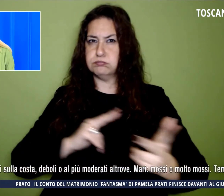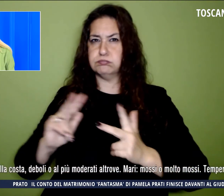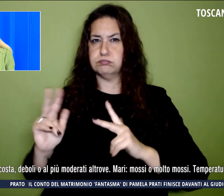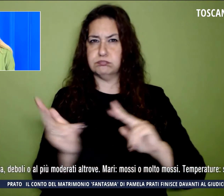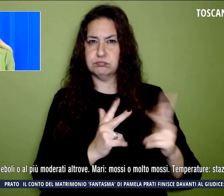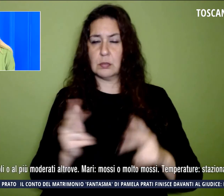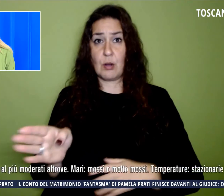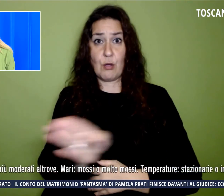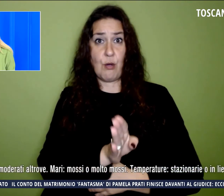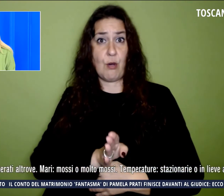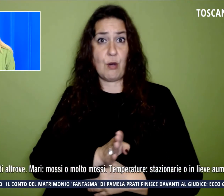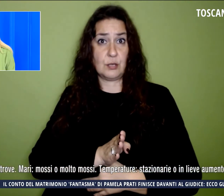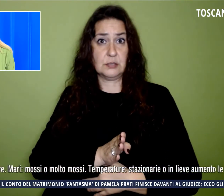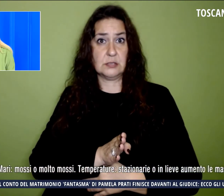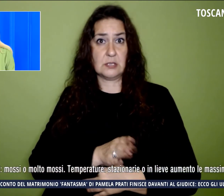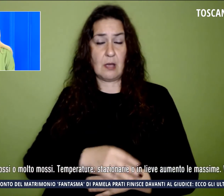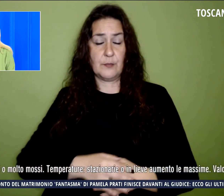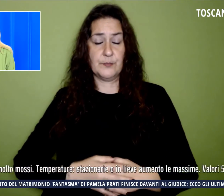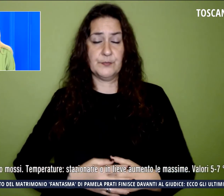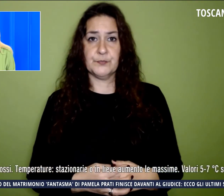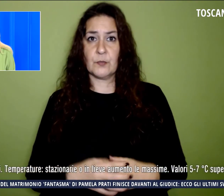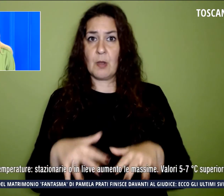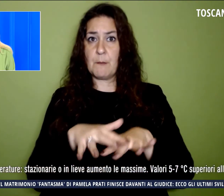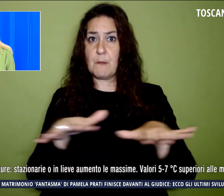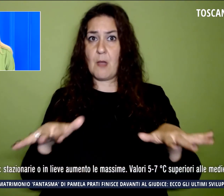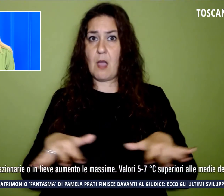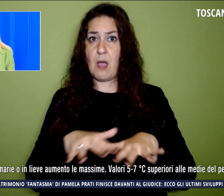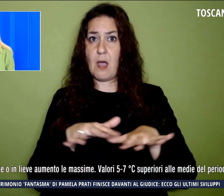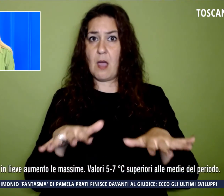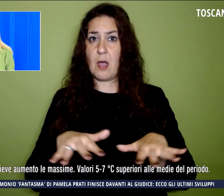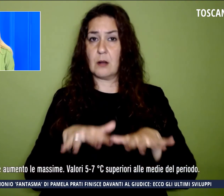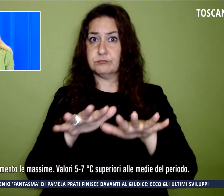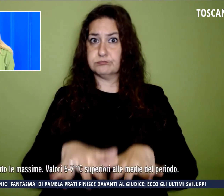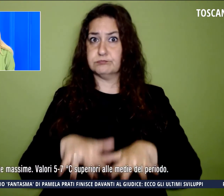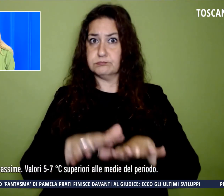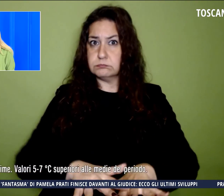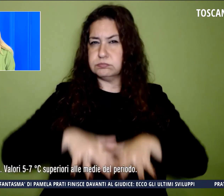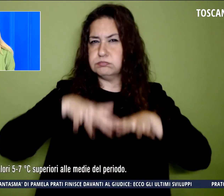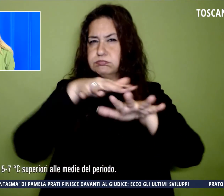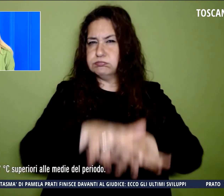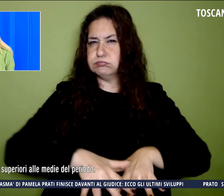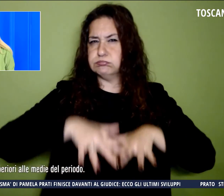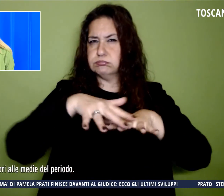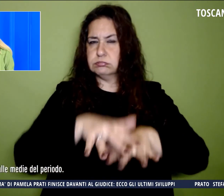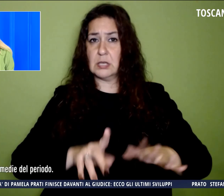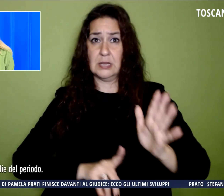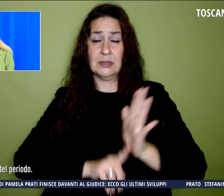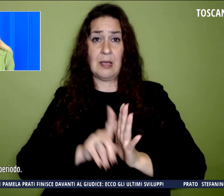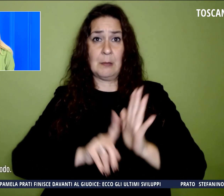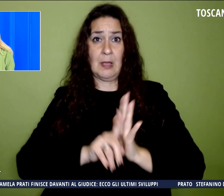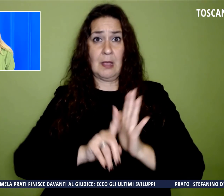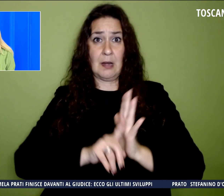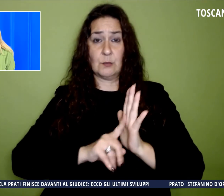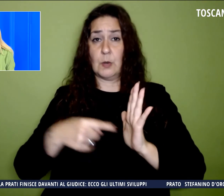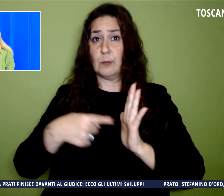altrove. i mari trammossi e molto mossi e infine sul fronte delle temperature stazionarie o in